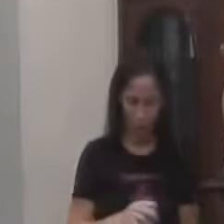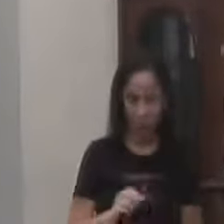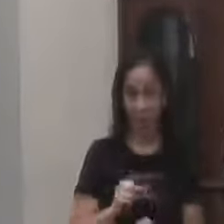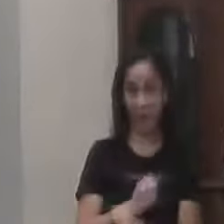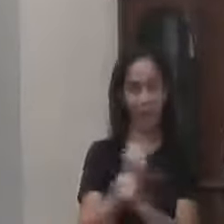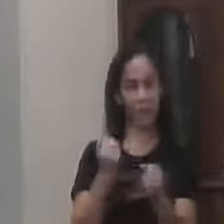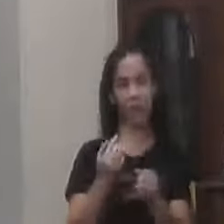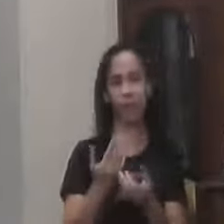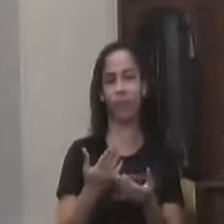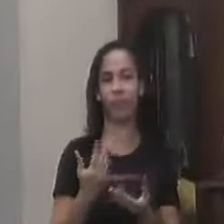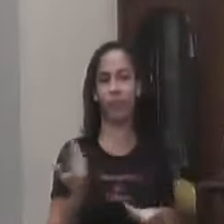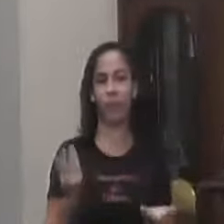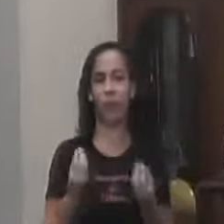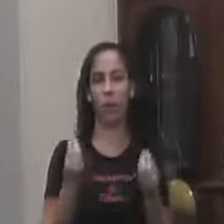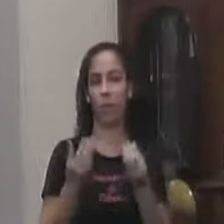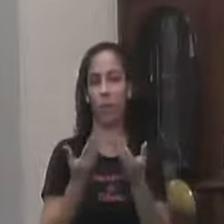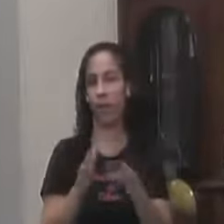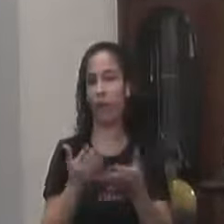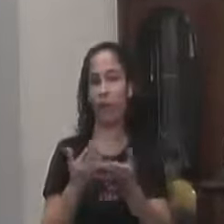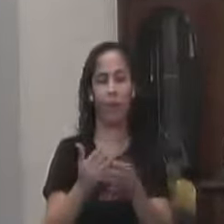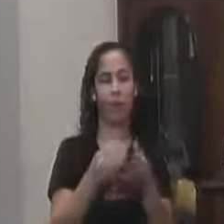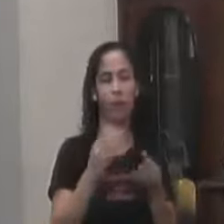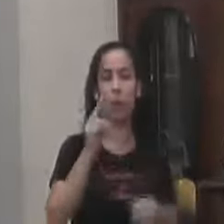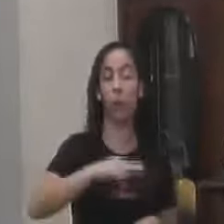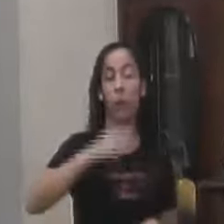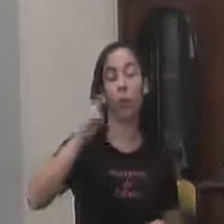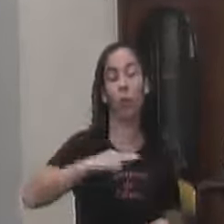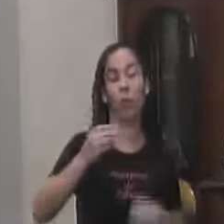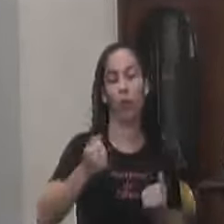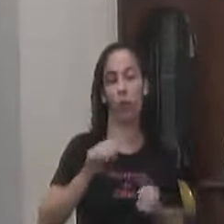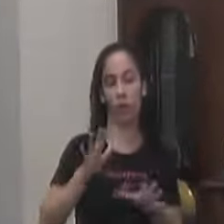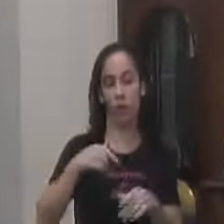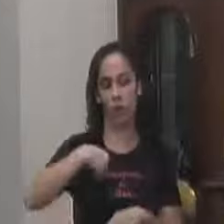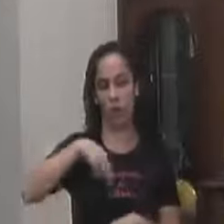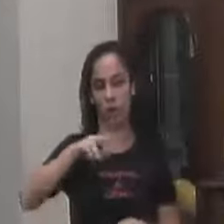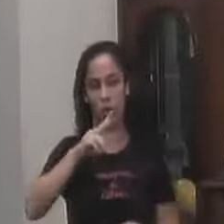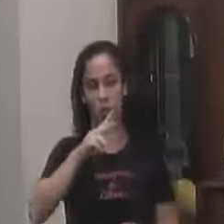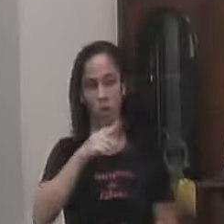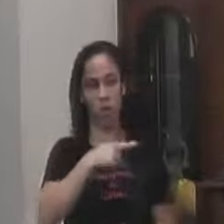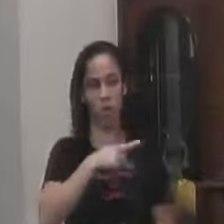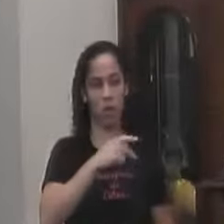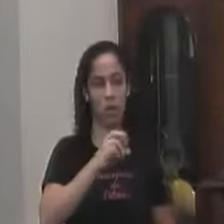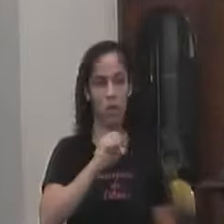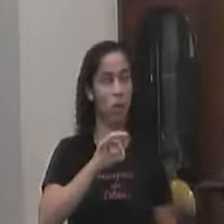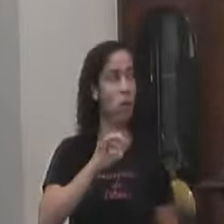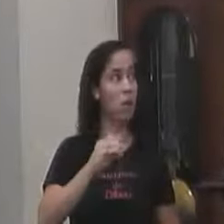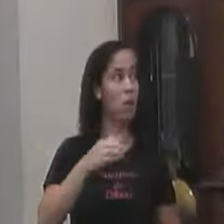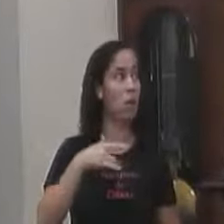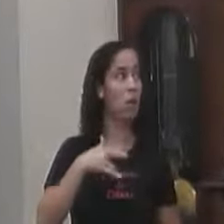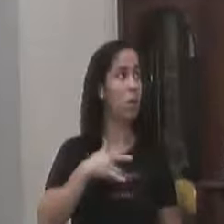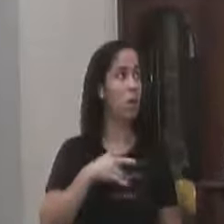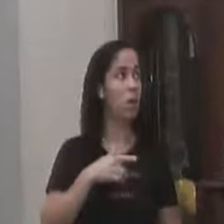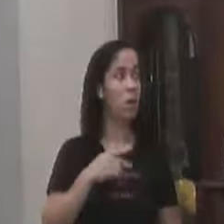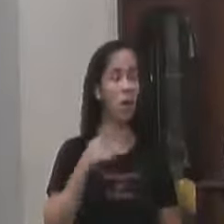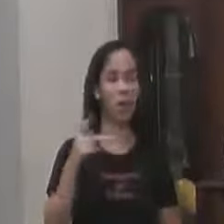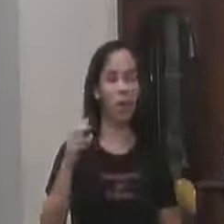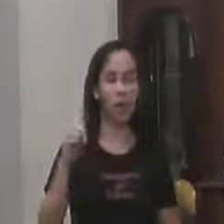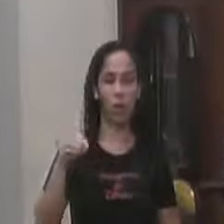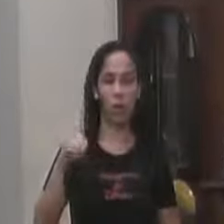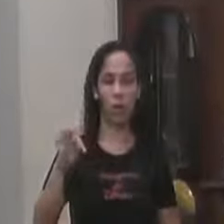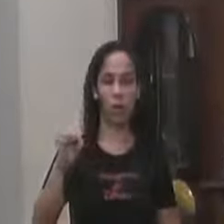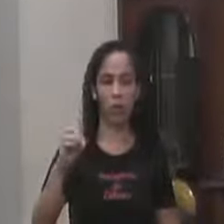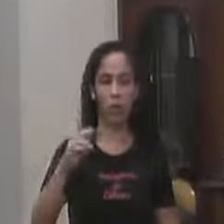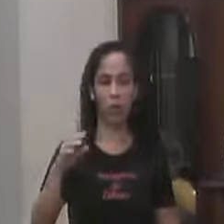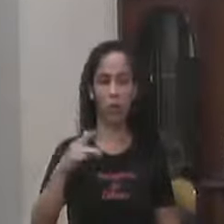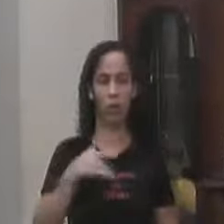se acaba A obra do posto de saúde E você vai no posto de saúde Onde está alugado Do proprietário Que é o promotor Sávio Ele quer